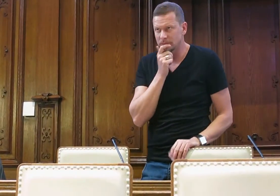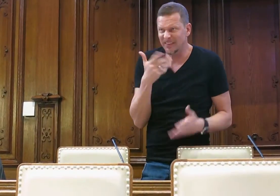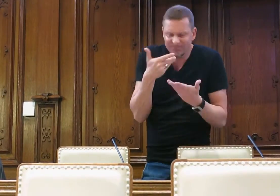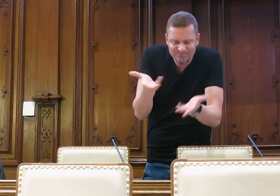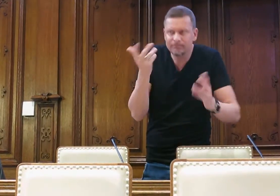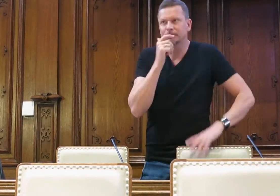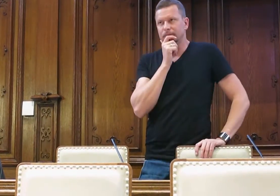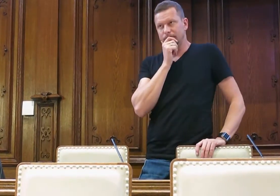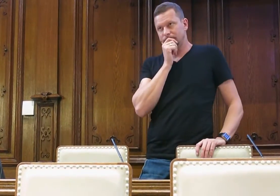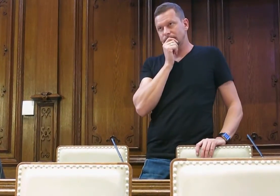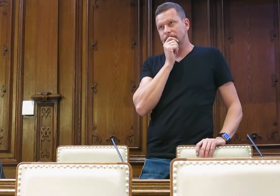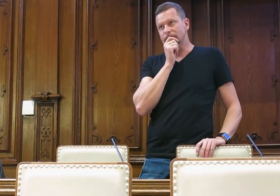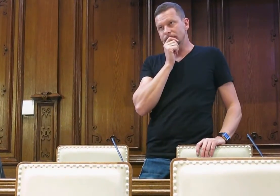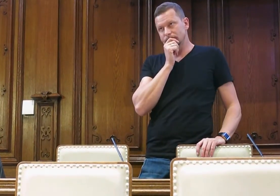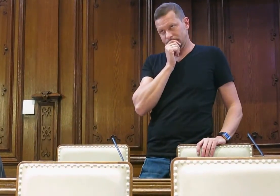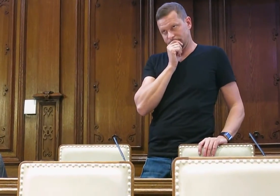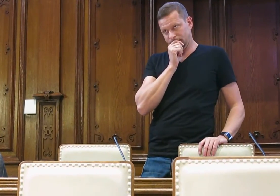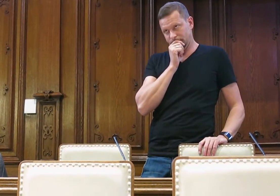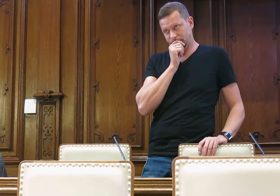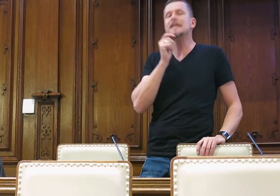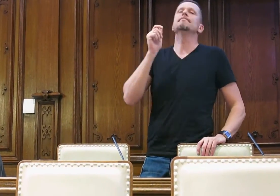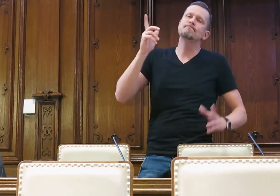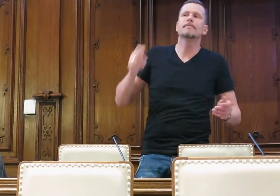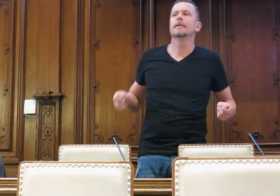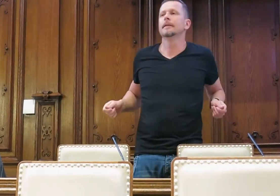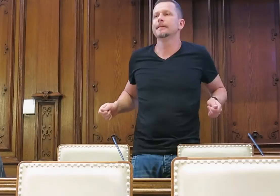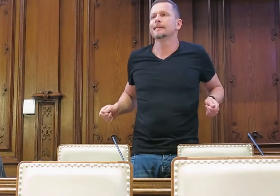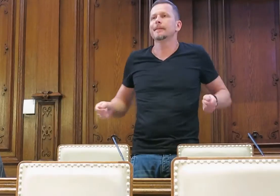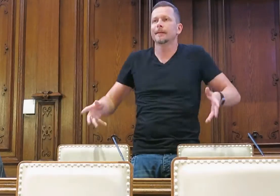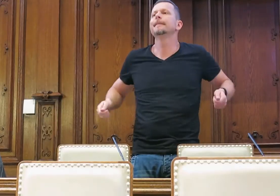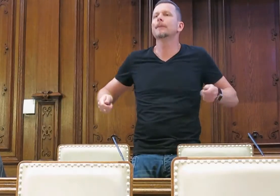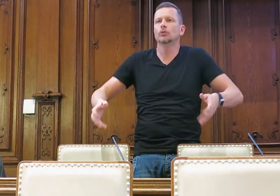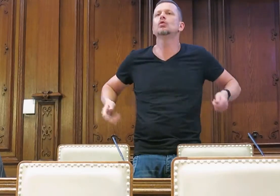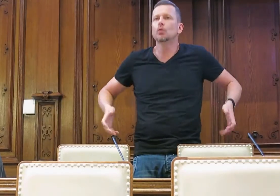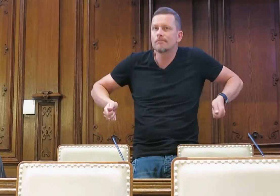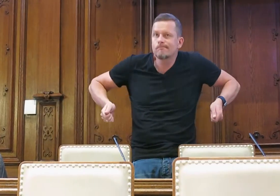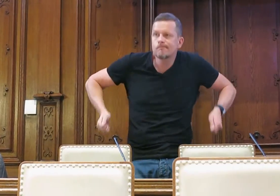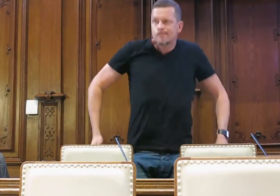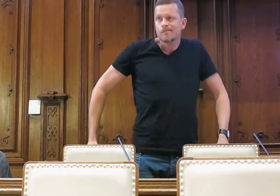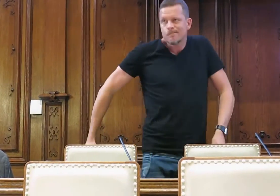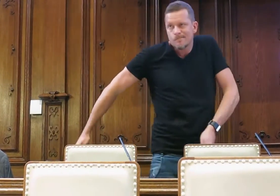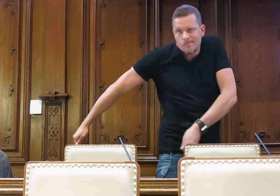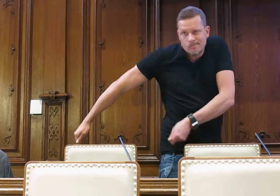Und man denkt sich dann, was soll ich das Gegenzug jetzt dem Verstorbenen auch leisten oder geben.